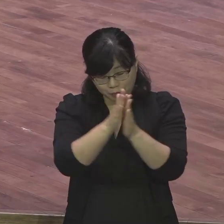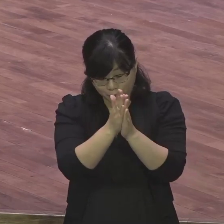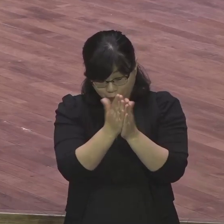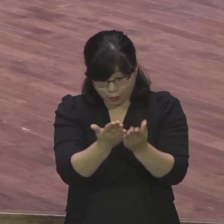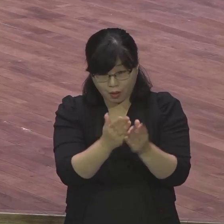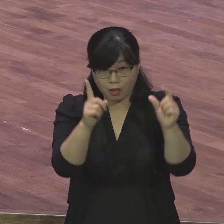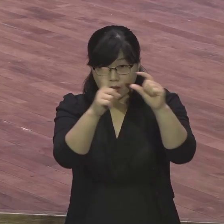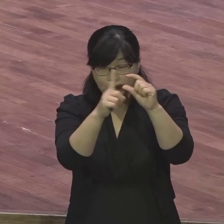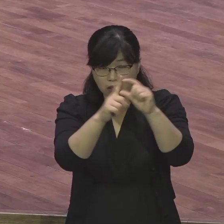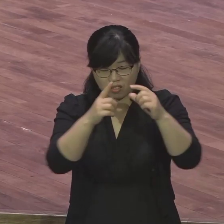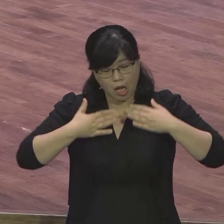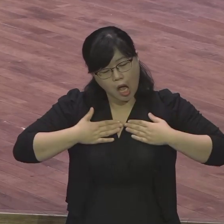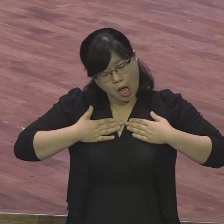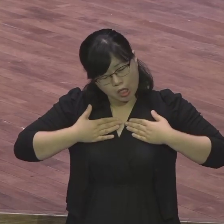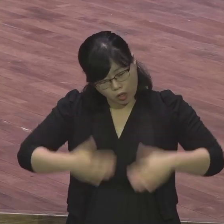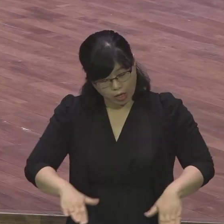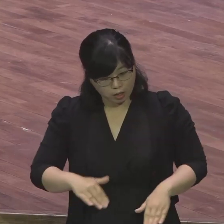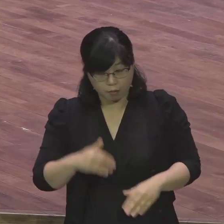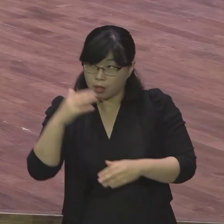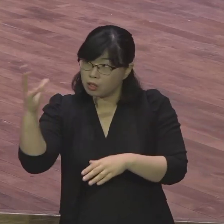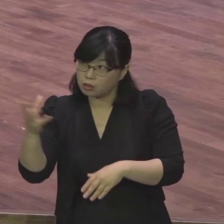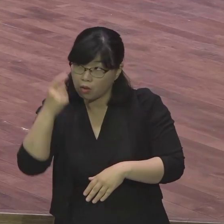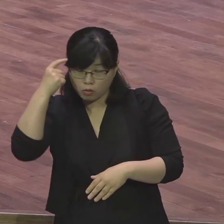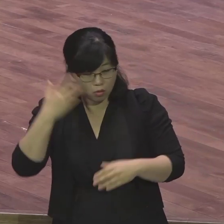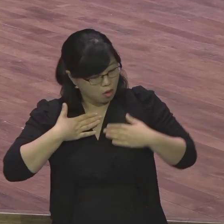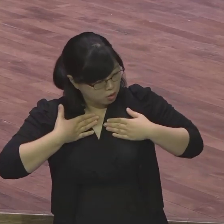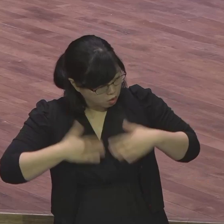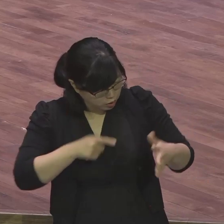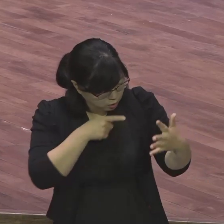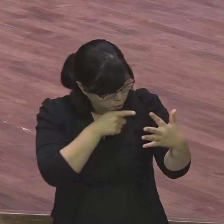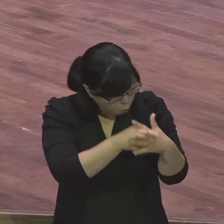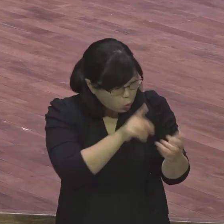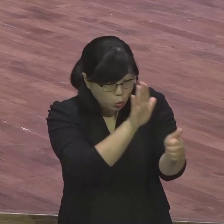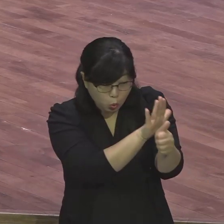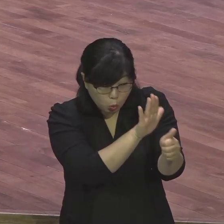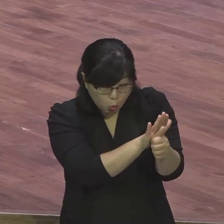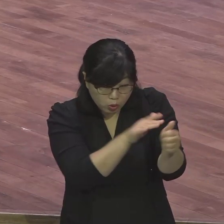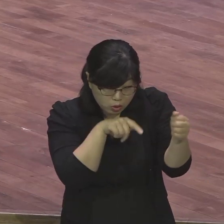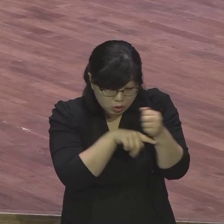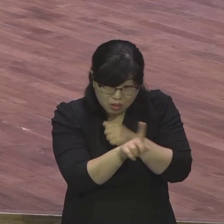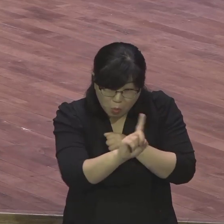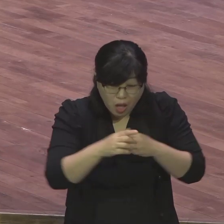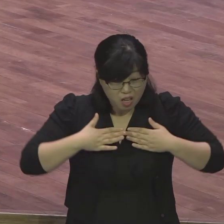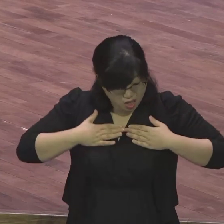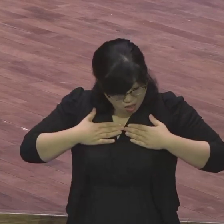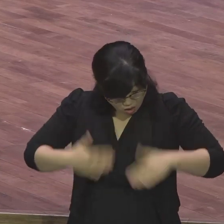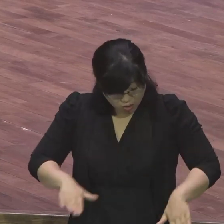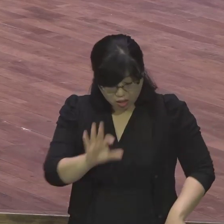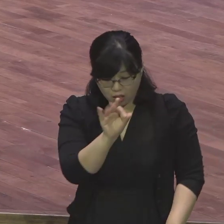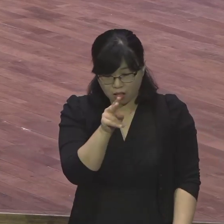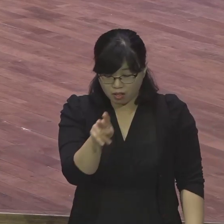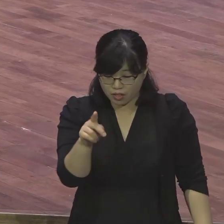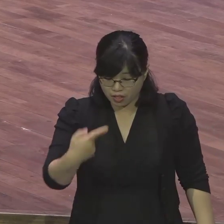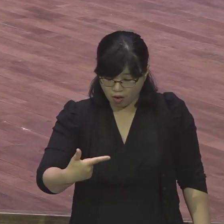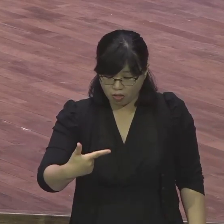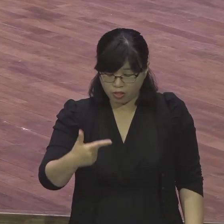단순히 육신의 연약함을 말한 것이 아닙니다 근본적으로 인간은 부패한 거예요 인간은요 누구나 다